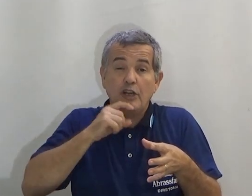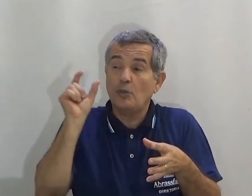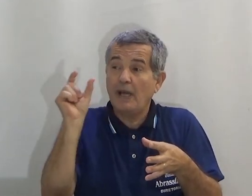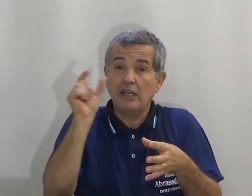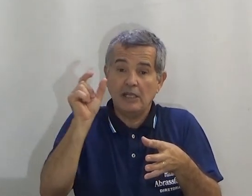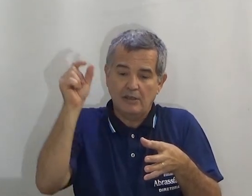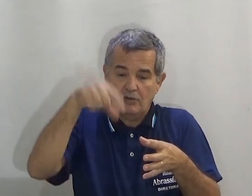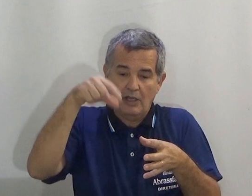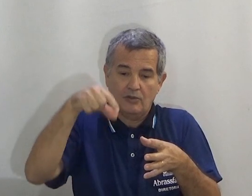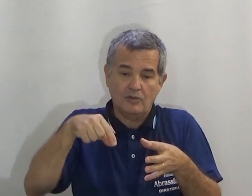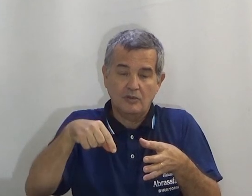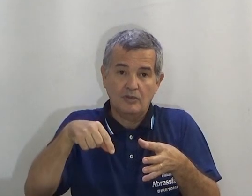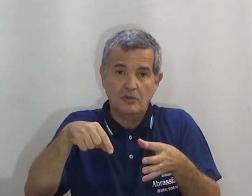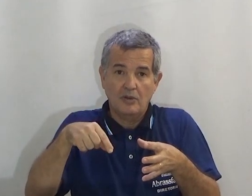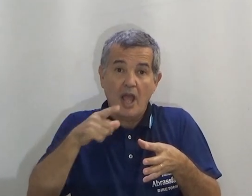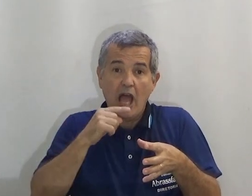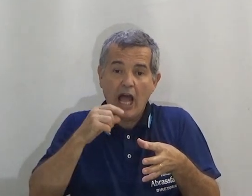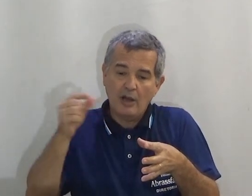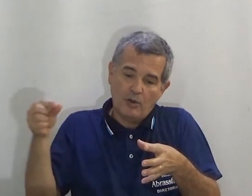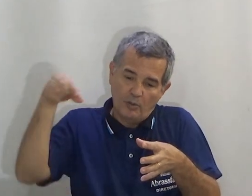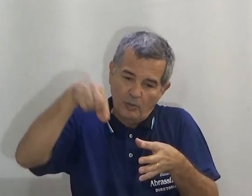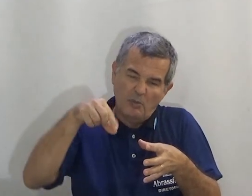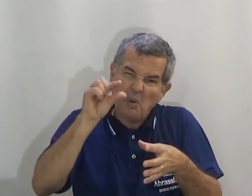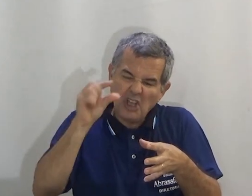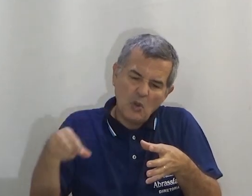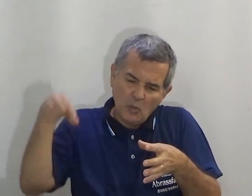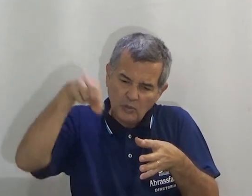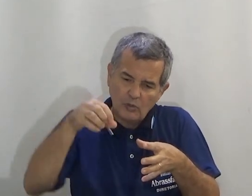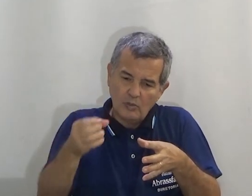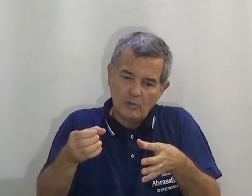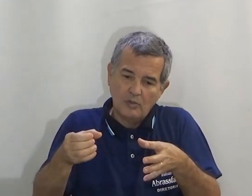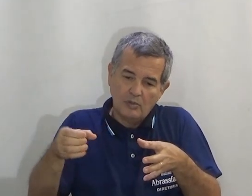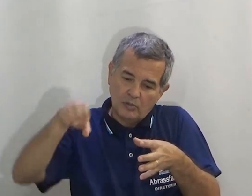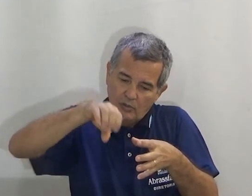Frio. Pedrinha. Dentro. Água. Um pouquinho.